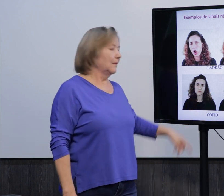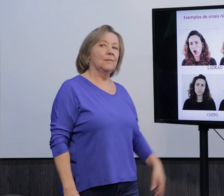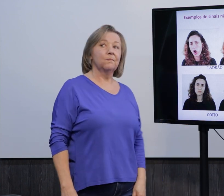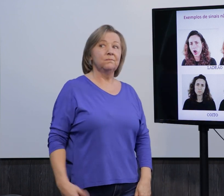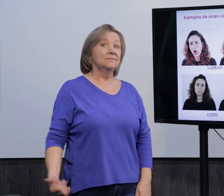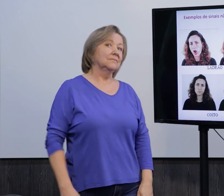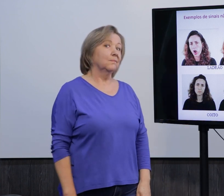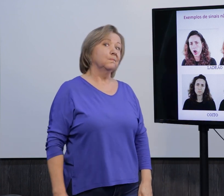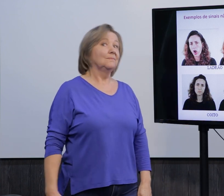Coito.